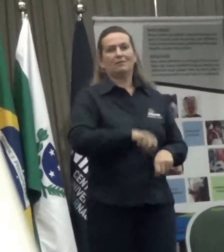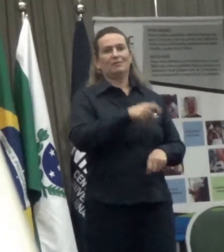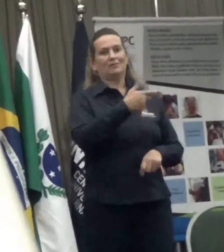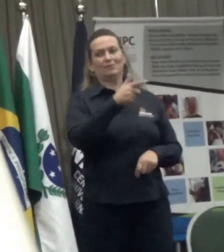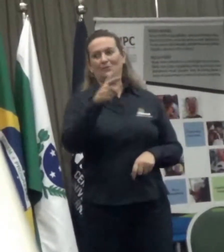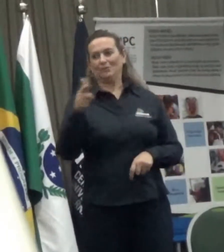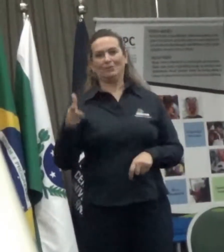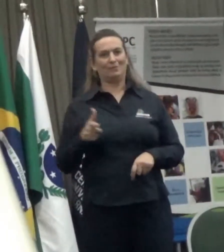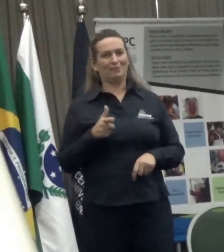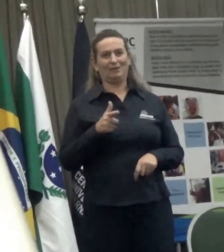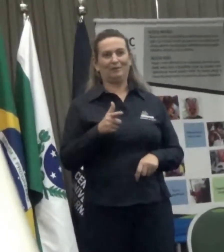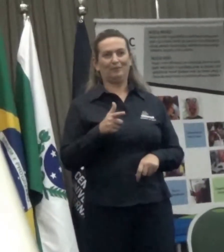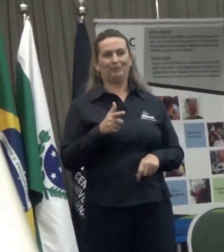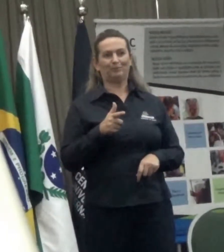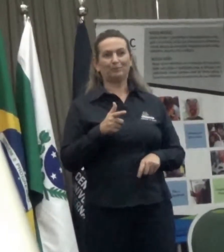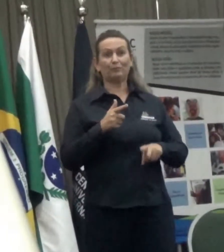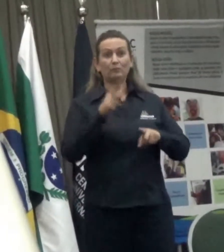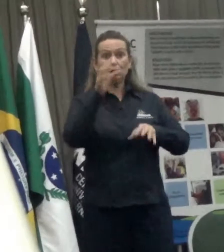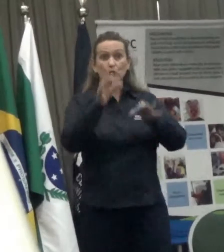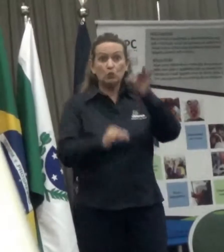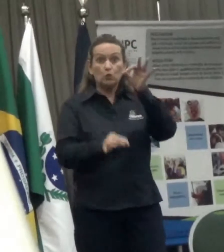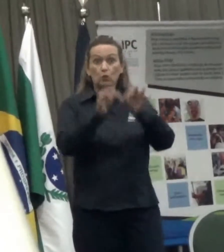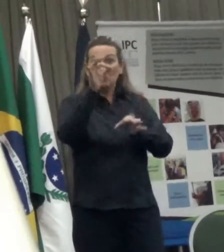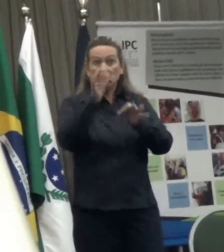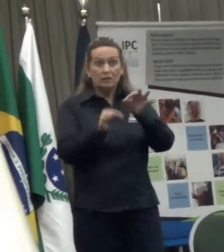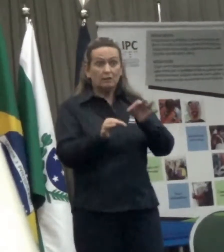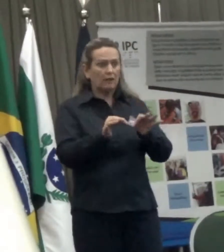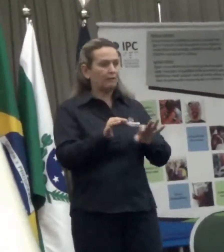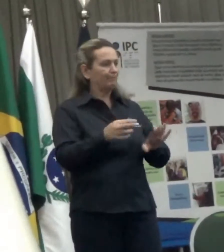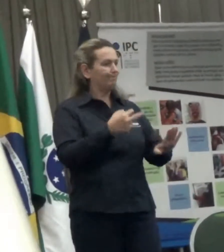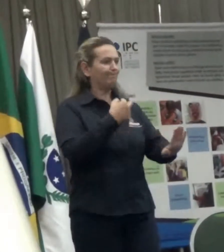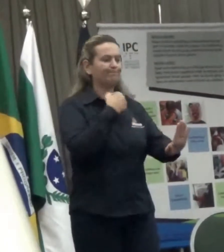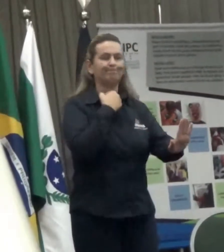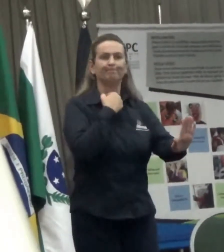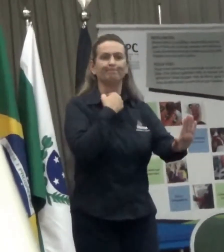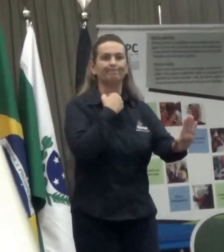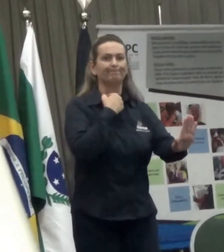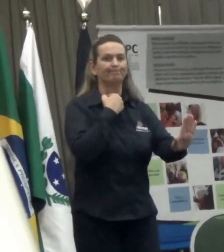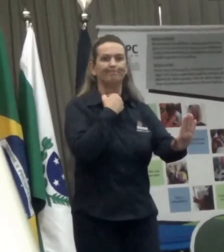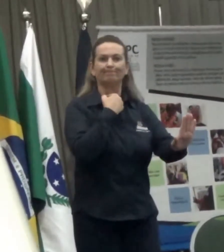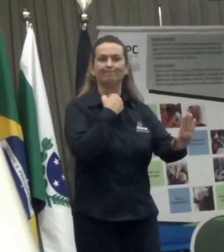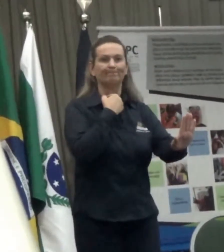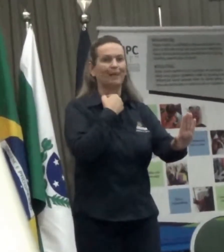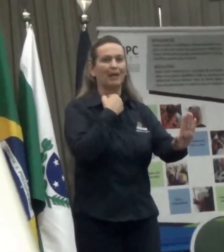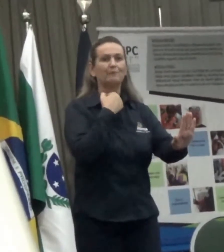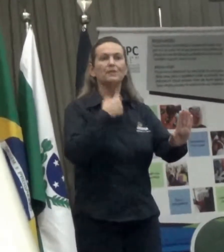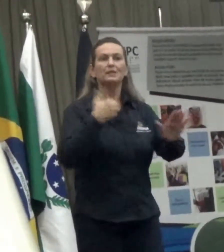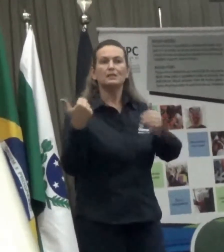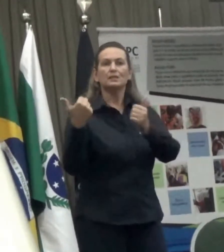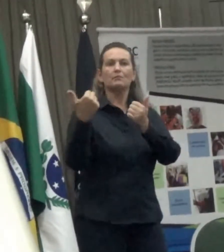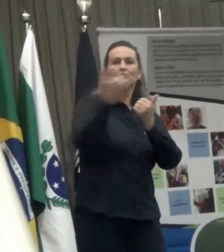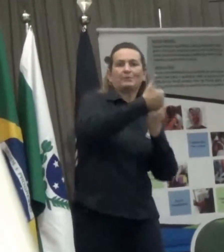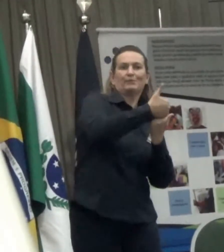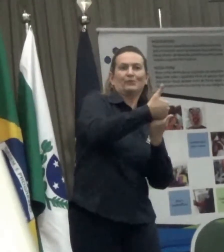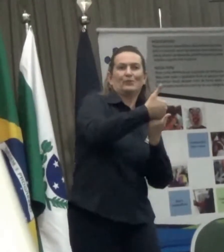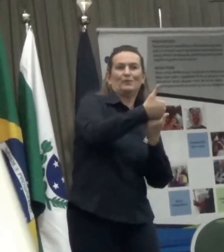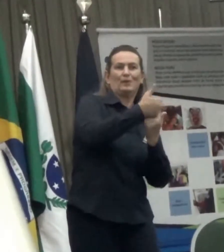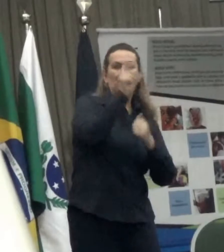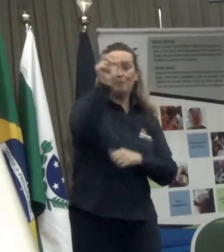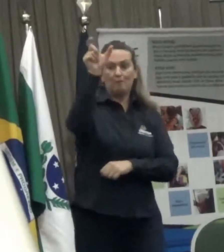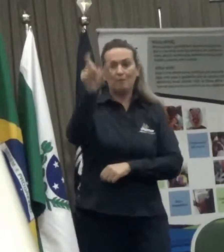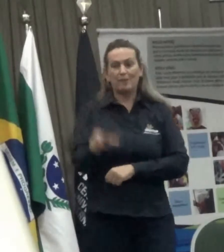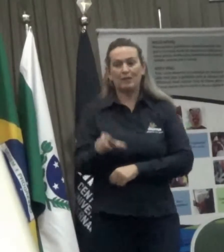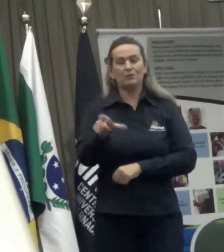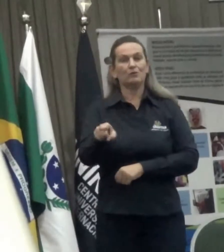juiz era obrigado a interditá-lo e de forma absoluta, o curador ou o doutor substituíam a vontade da